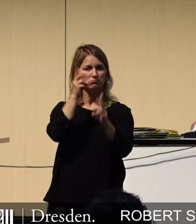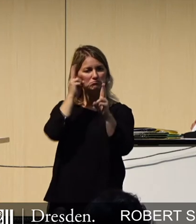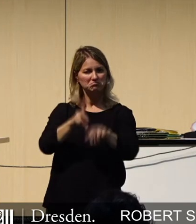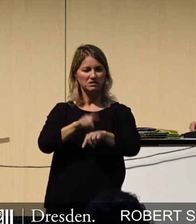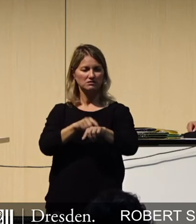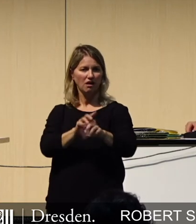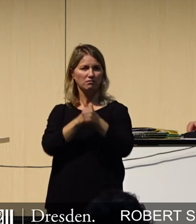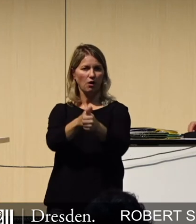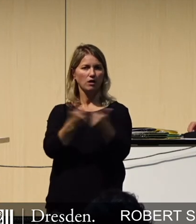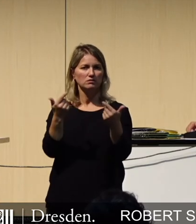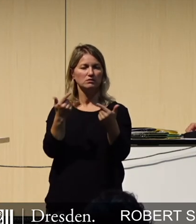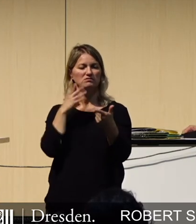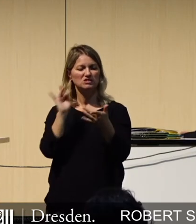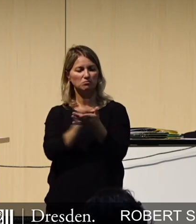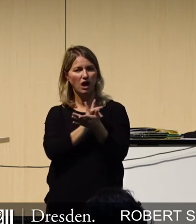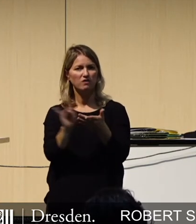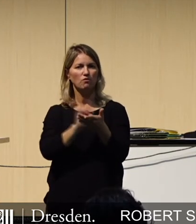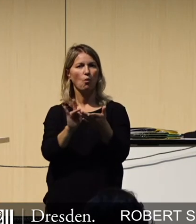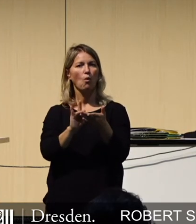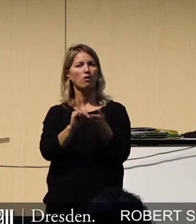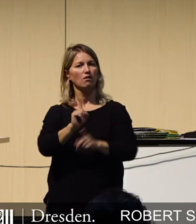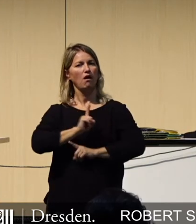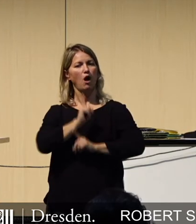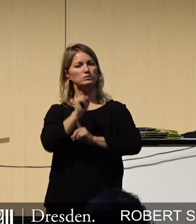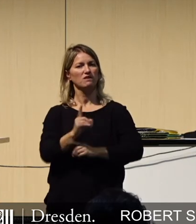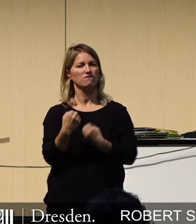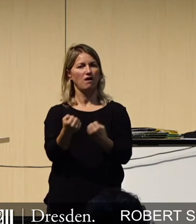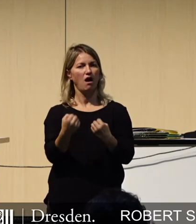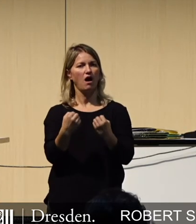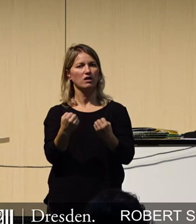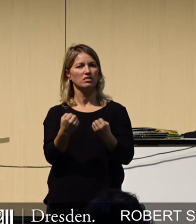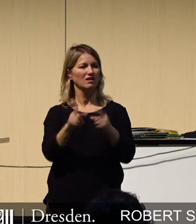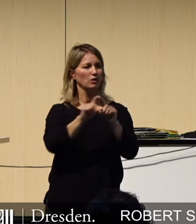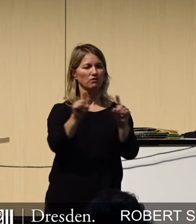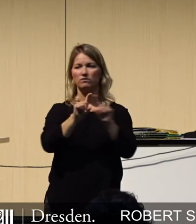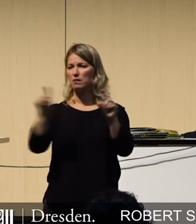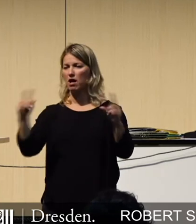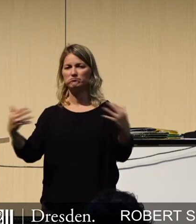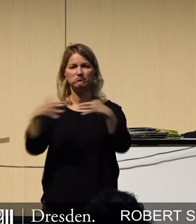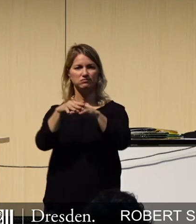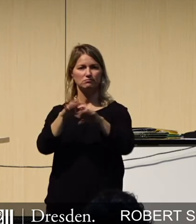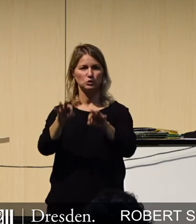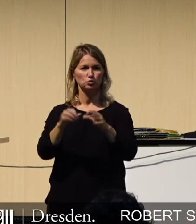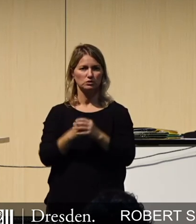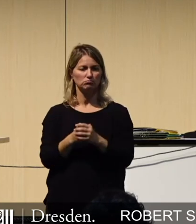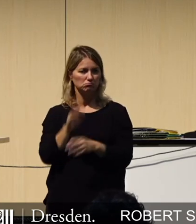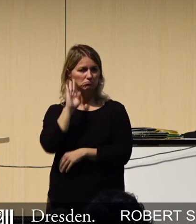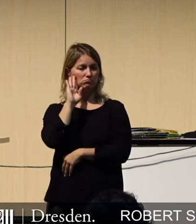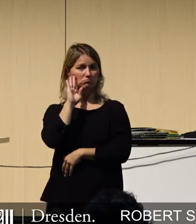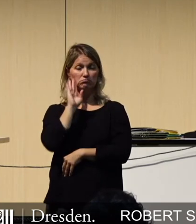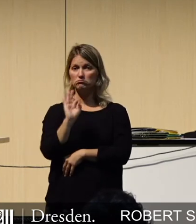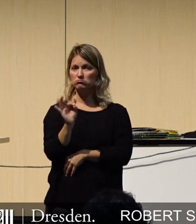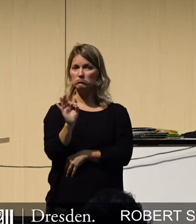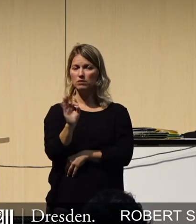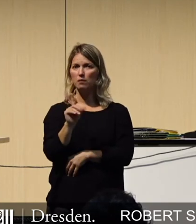Smart Homes, autonomes Fahren, Vernetzung zwischen Unternehmen. Das klingt gut und eröffnet sich ja